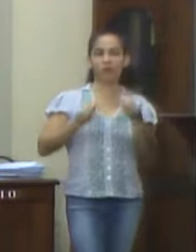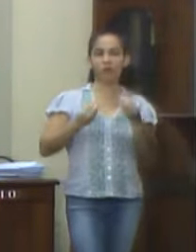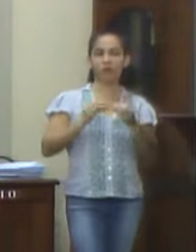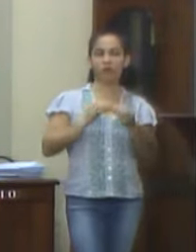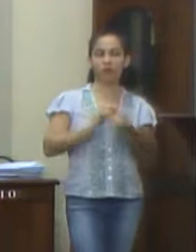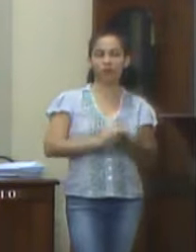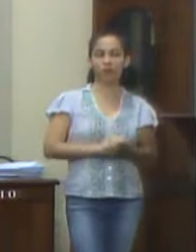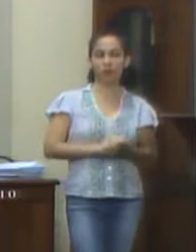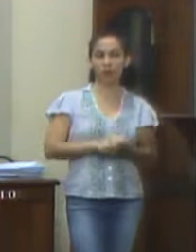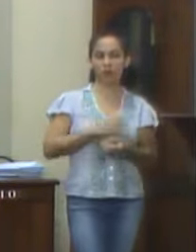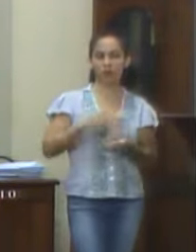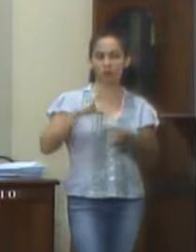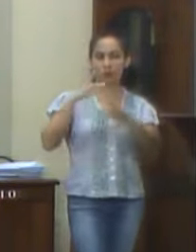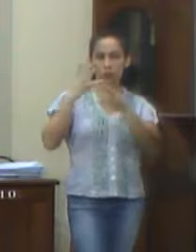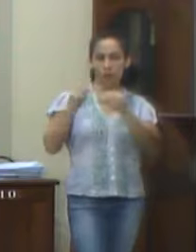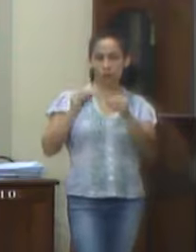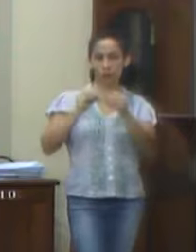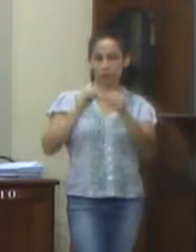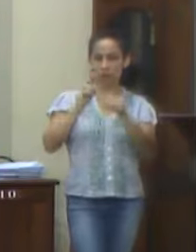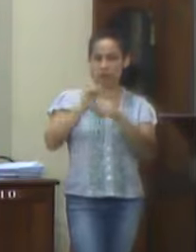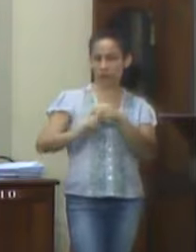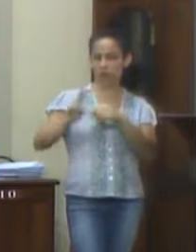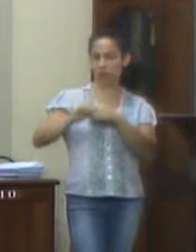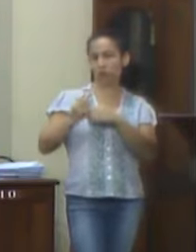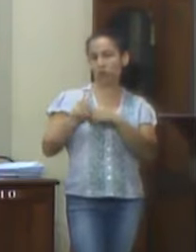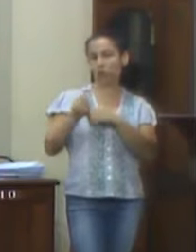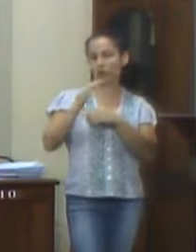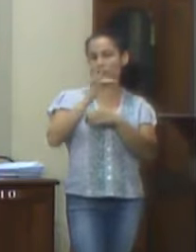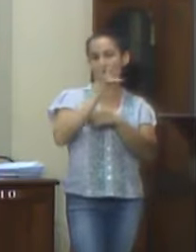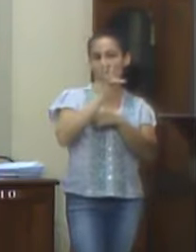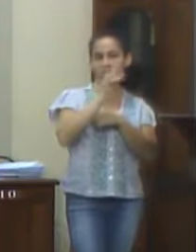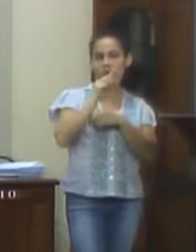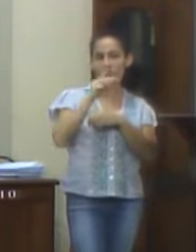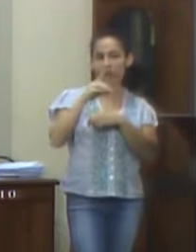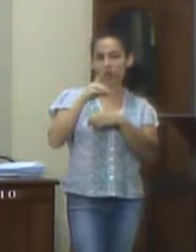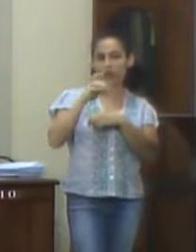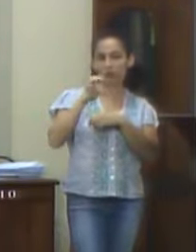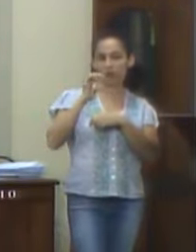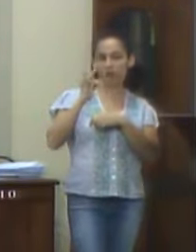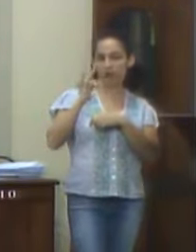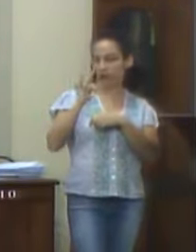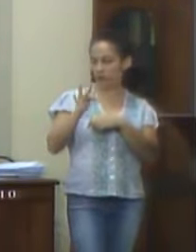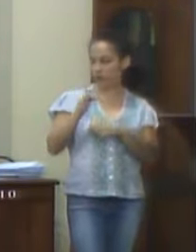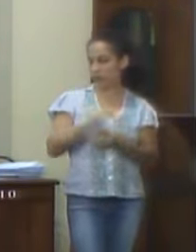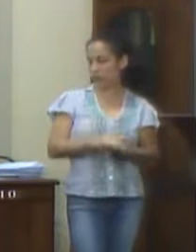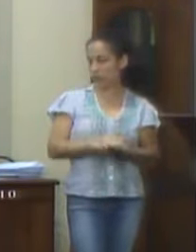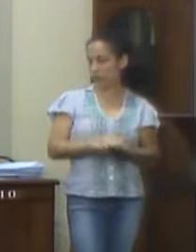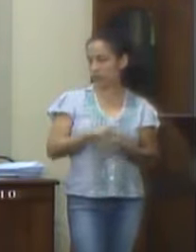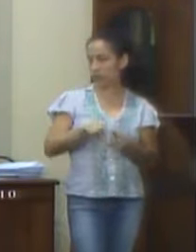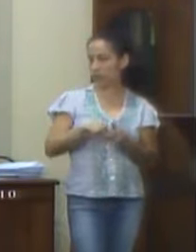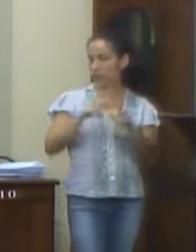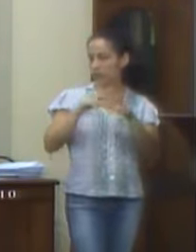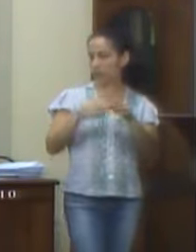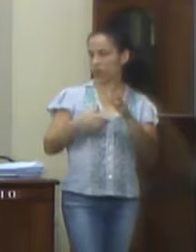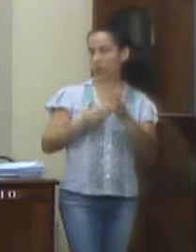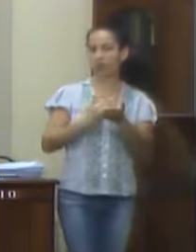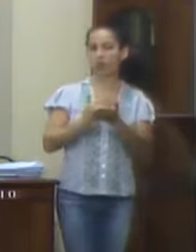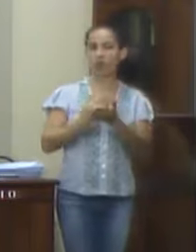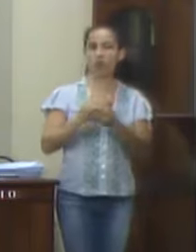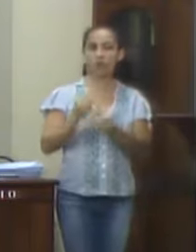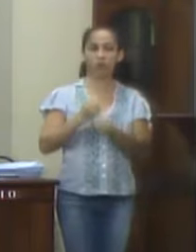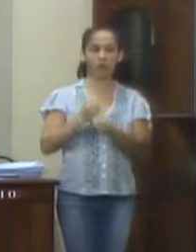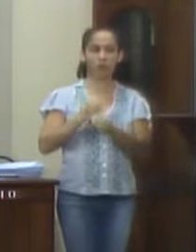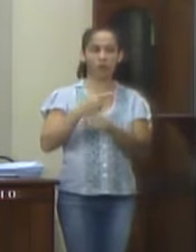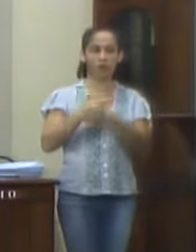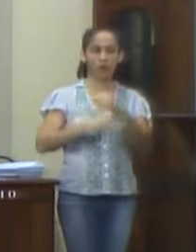se considerar as despesas empenhadas com recursos do Fundeb, referentes ao exercício de 2017, mesmo empenhadas no início do exercício